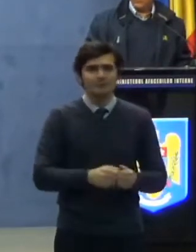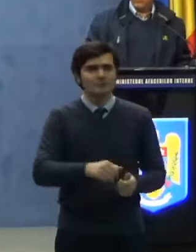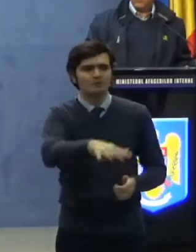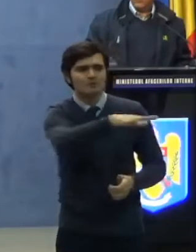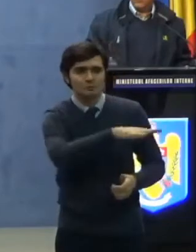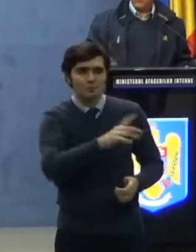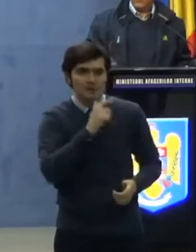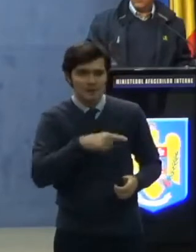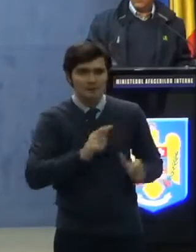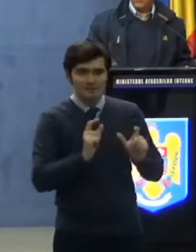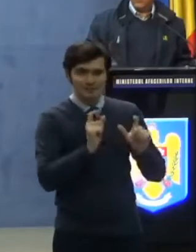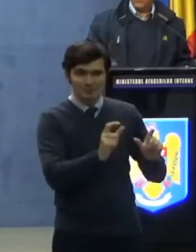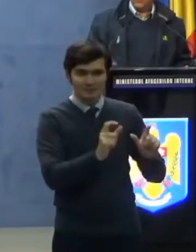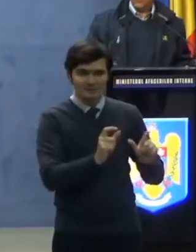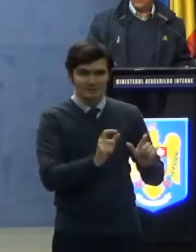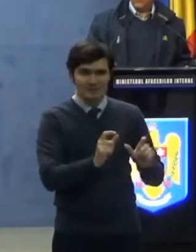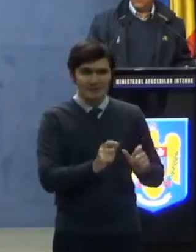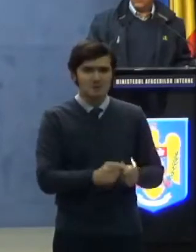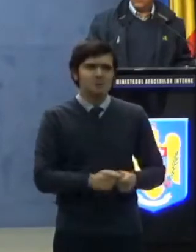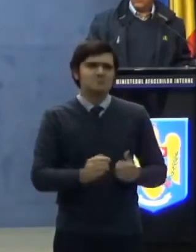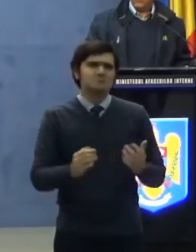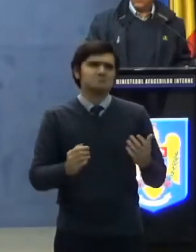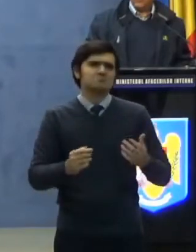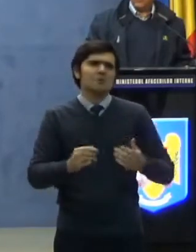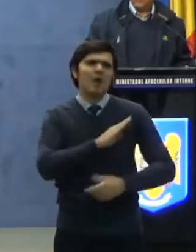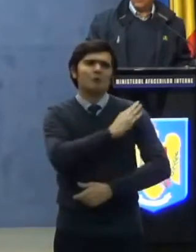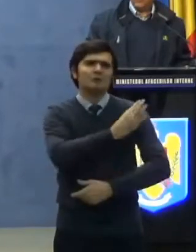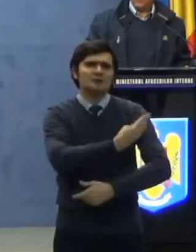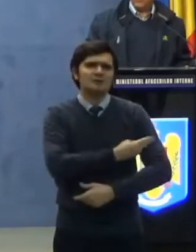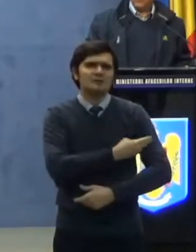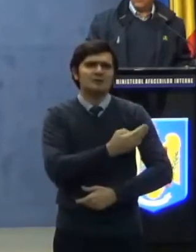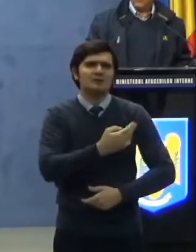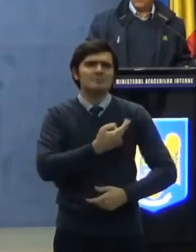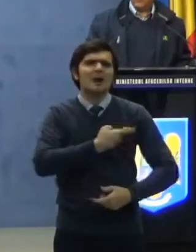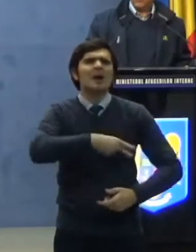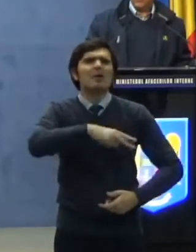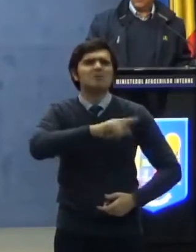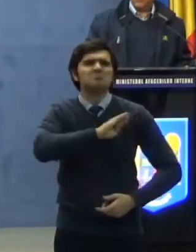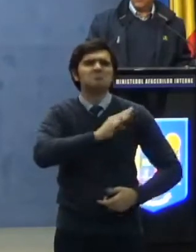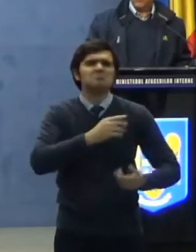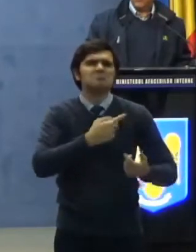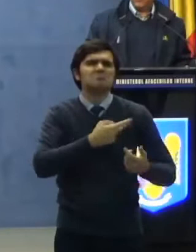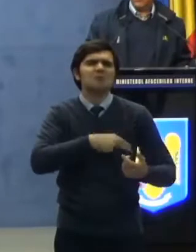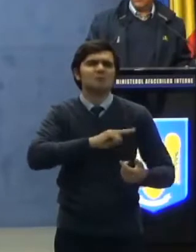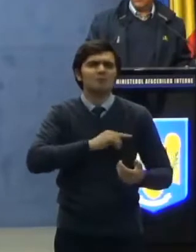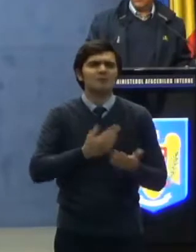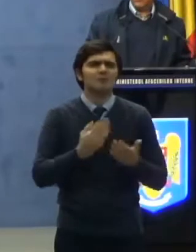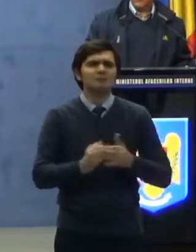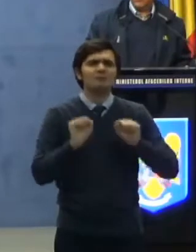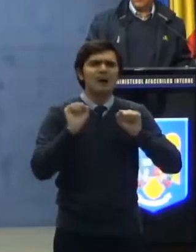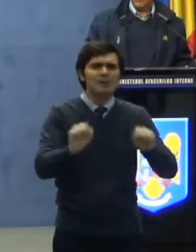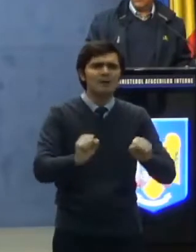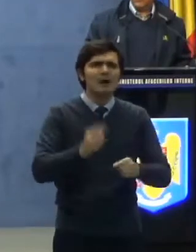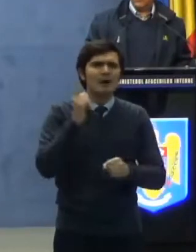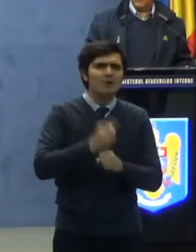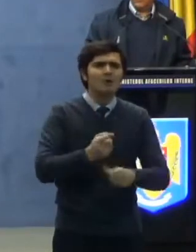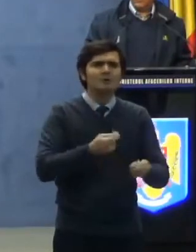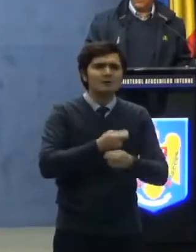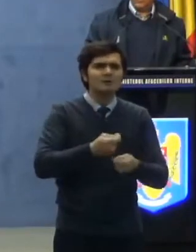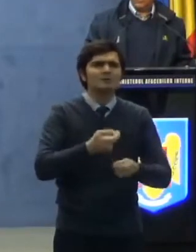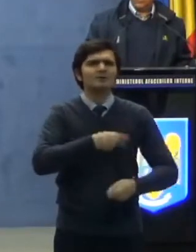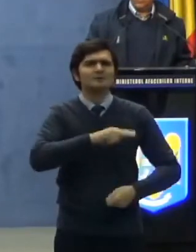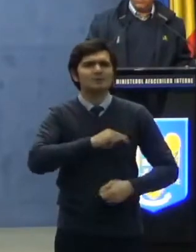zona de protecție, organele cu atribuții în domeniul apărării, ordinii publice și securității naționale